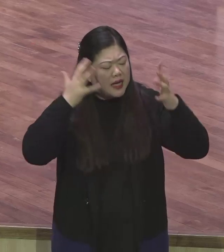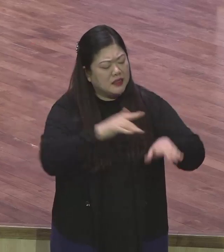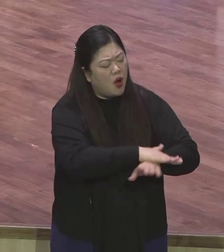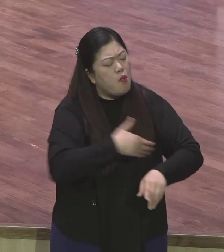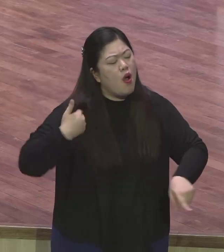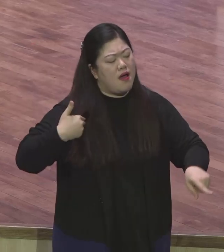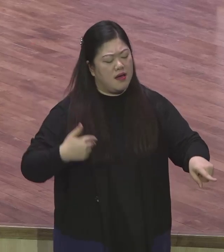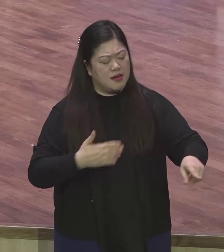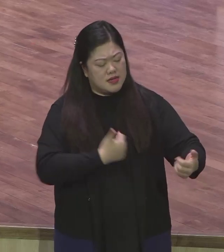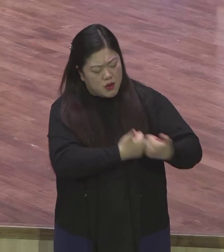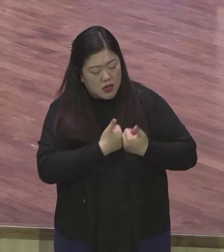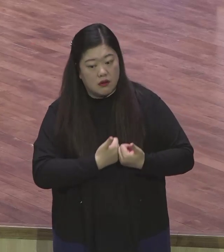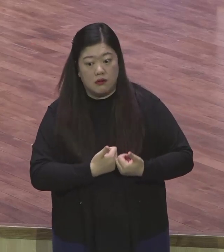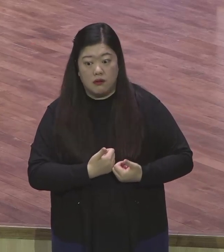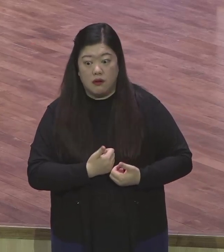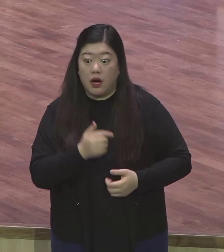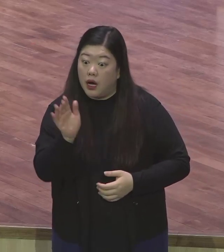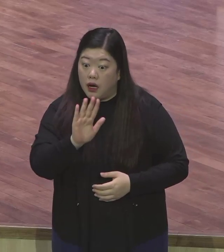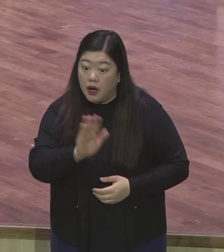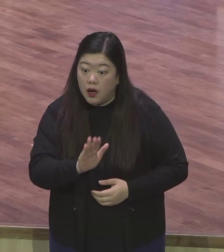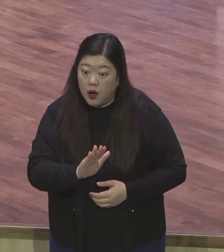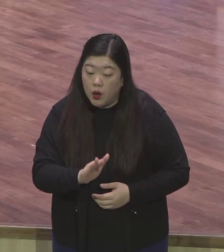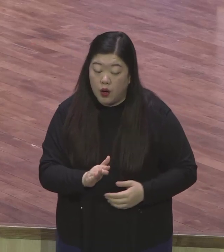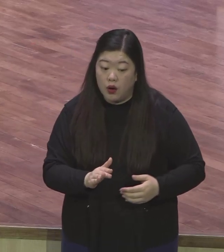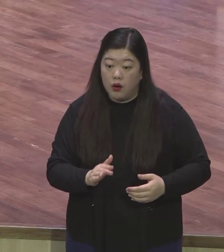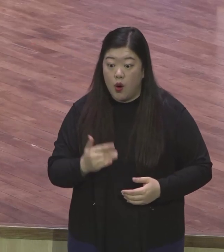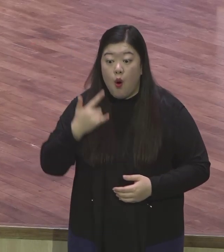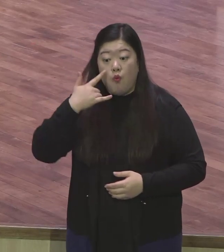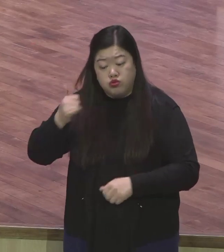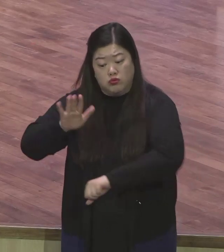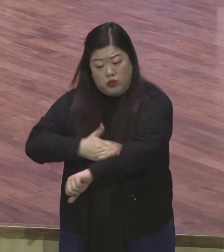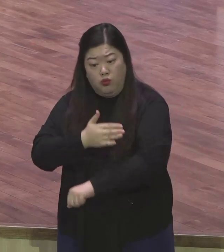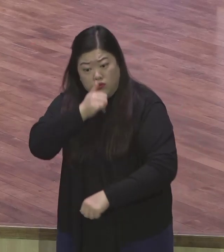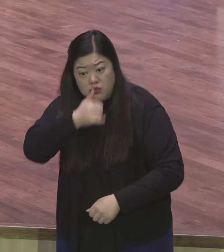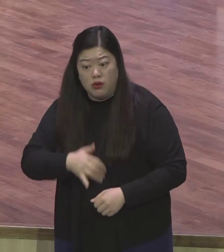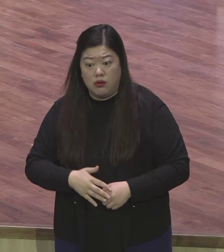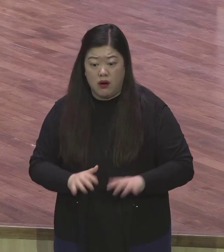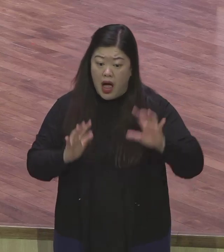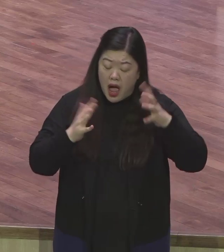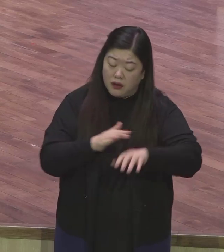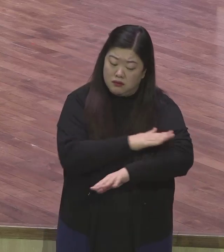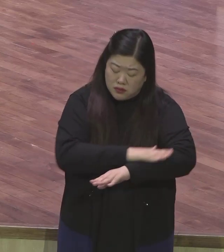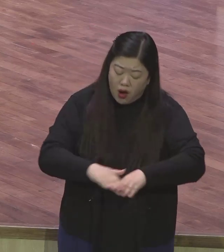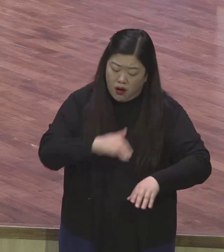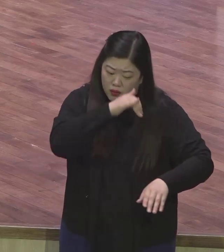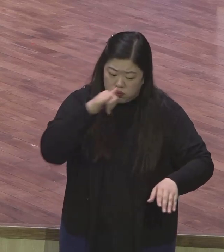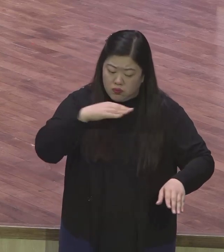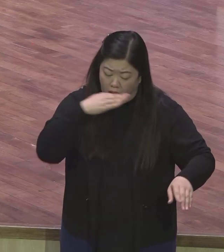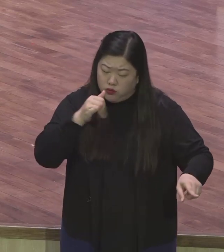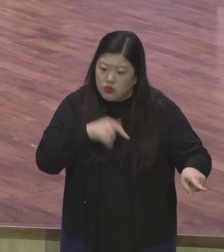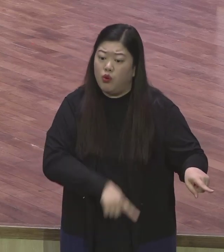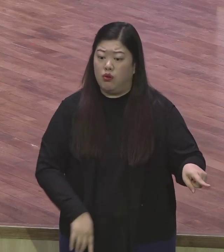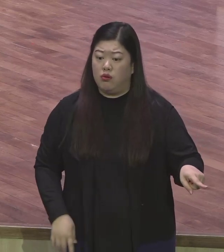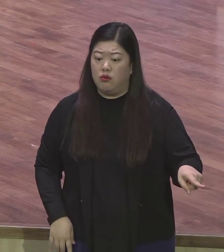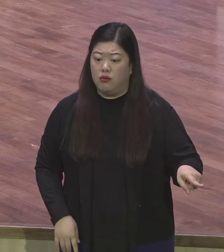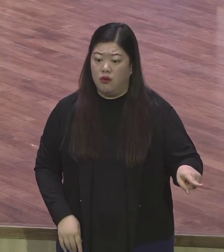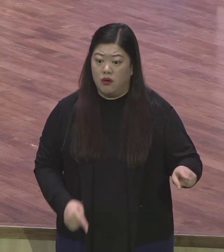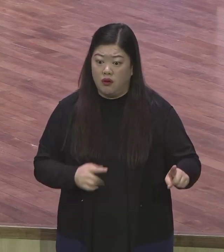말도 들어줘야 돼요 맞을 수 있어요 시대가 다릅니다 주장을 끝까지 그렇게 하는 게 아니에요